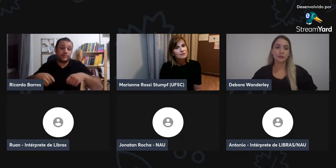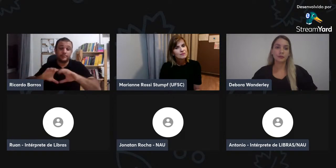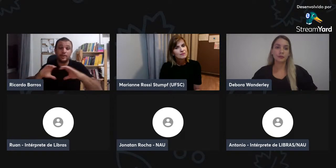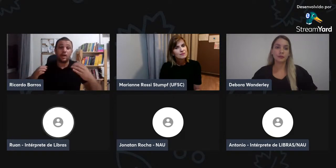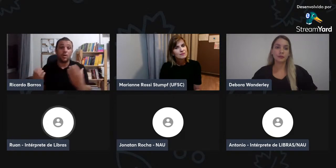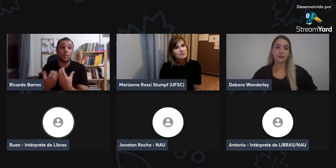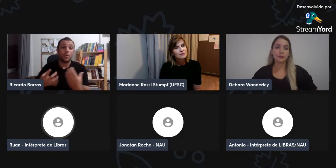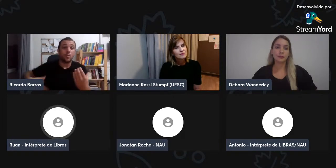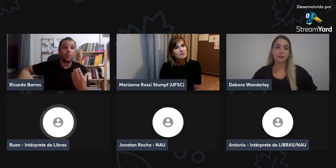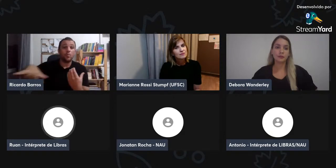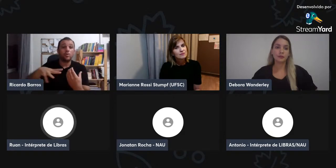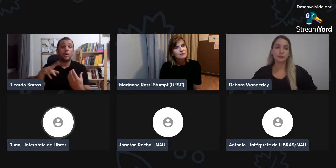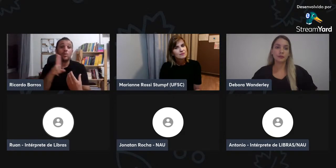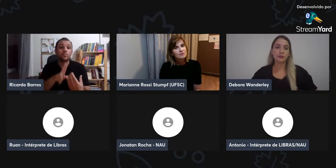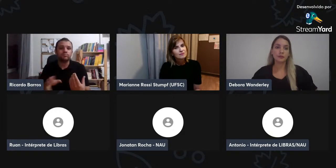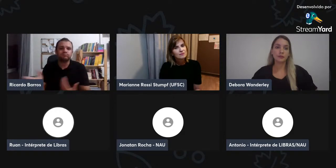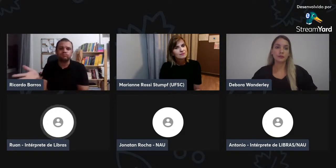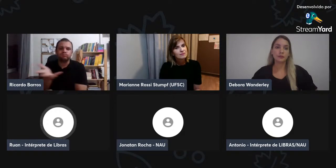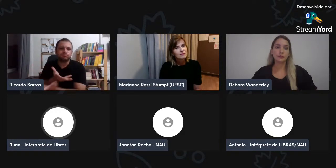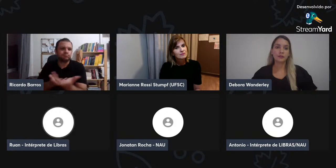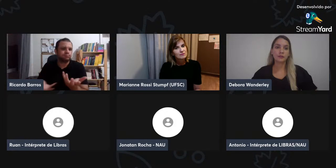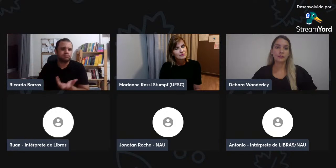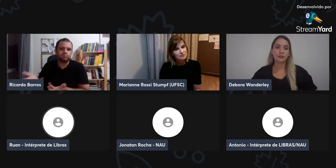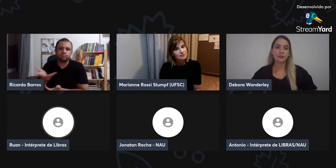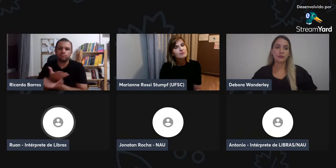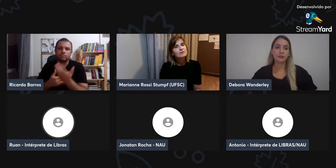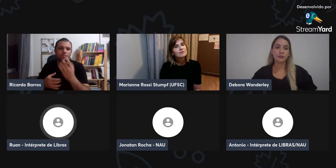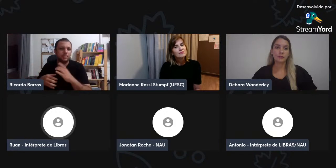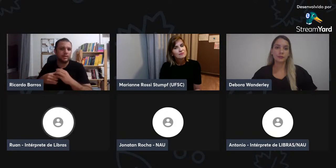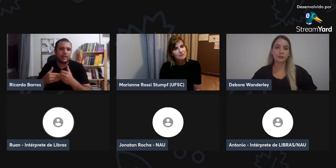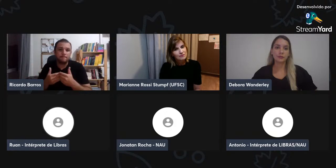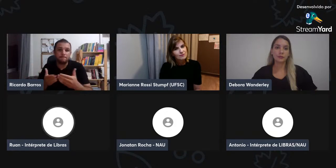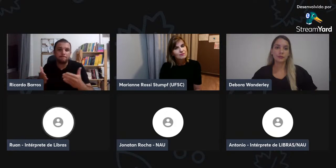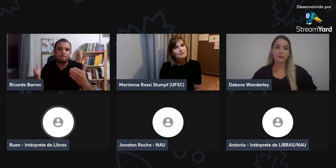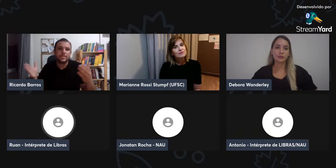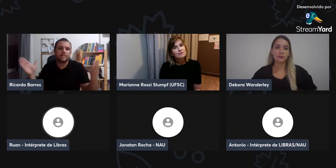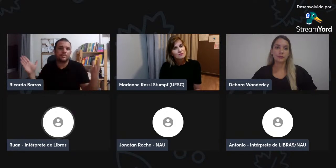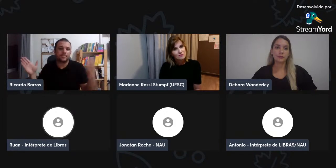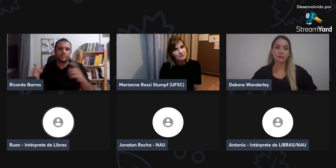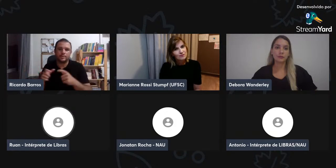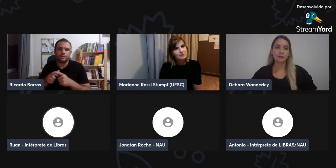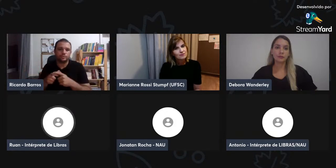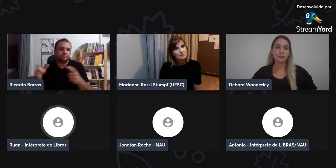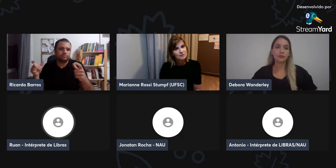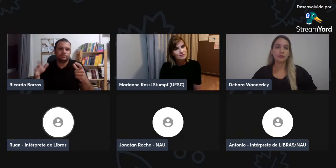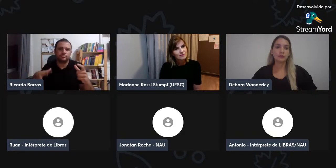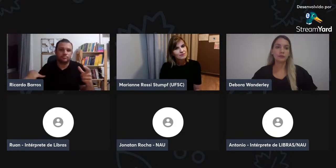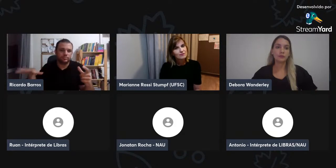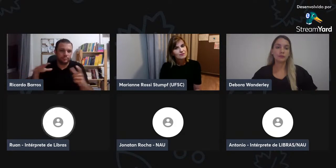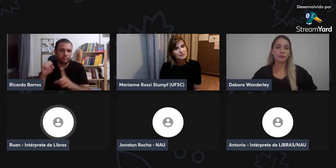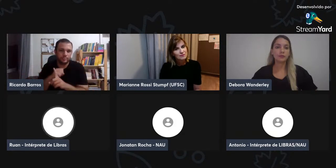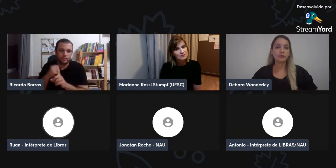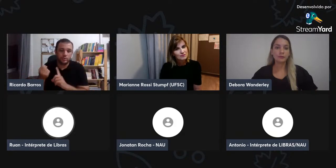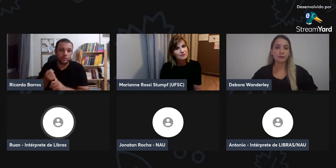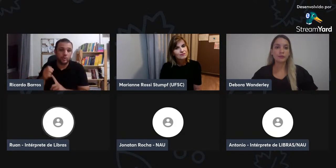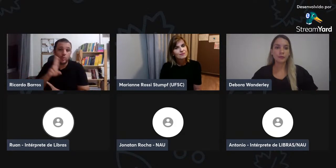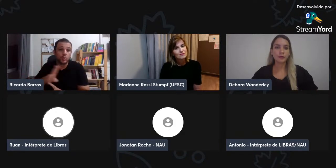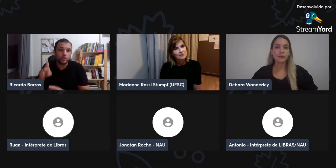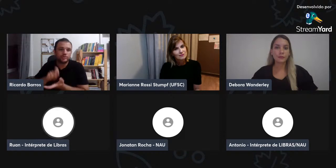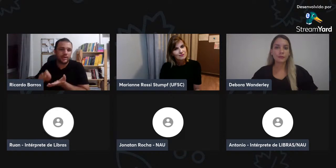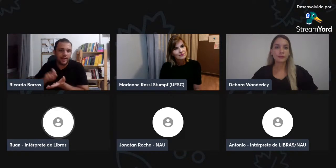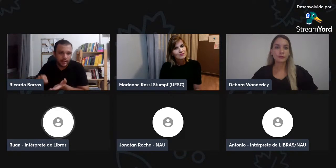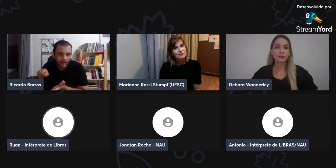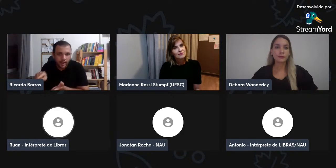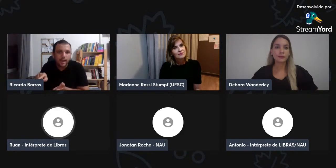essa perspectiva, ou mudou, mas a comunidade, através da interação social, está ampliando o seu